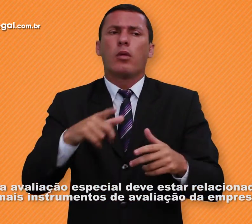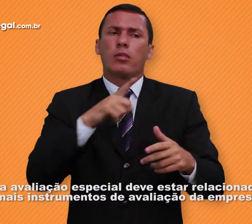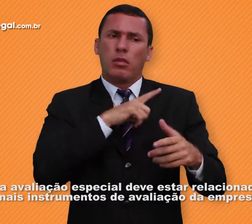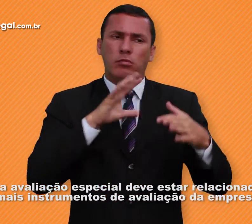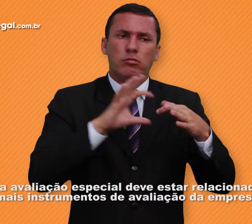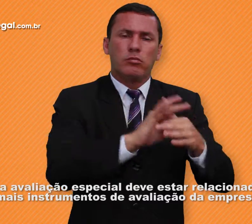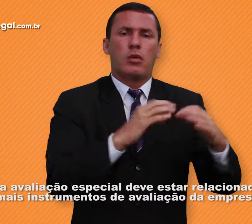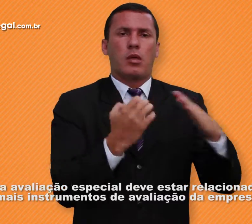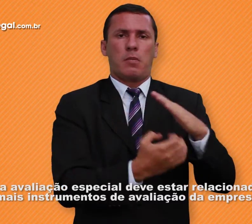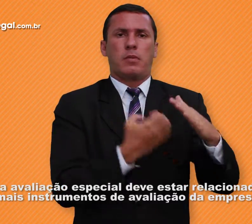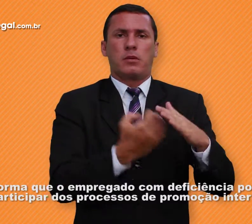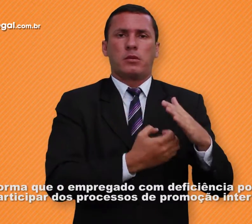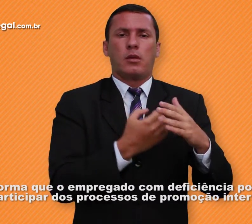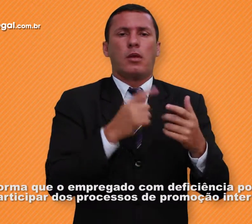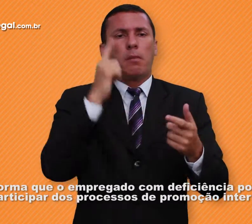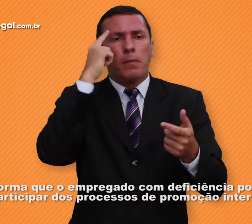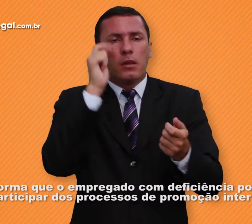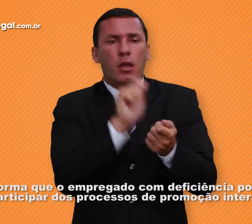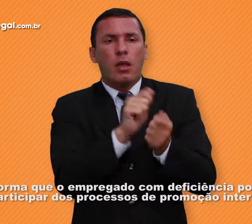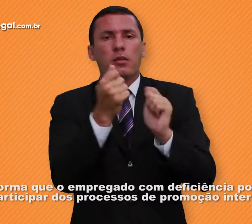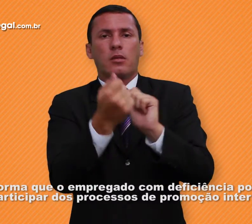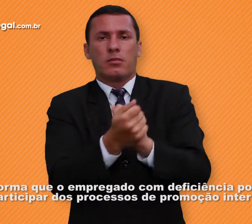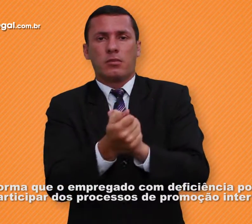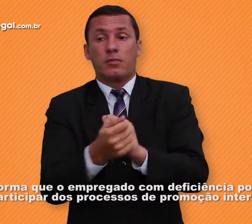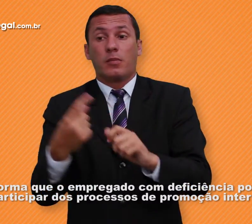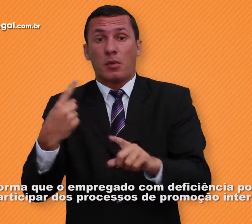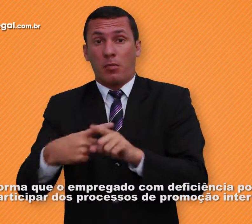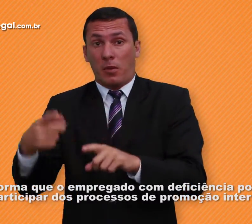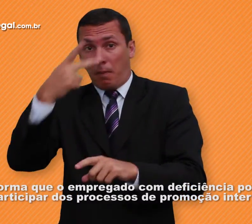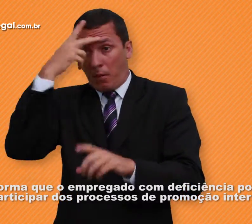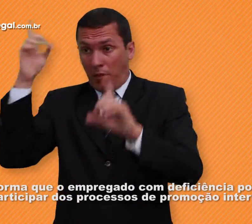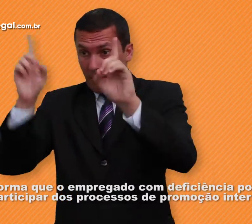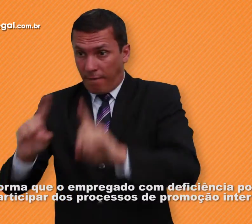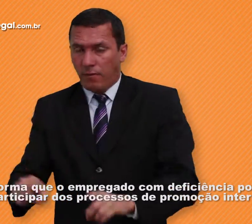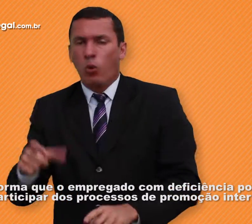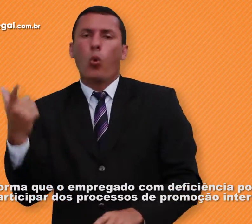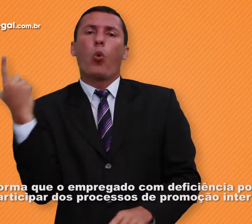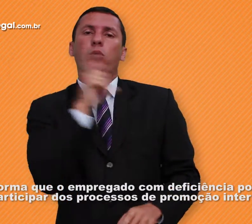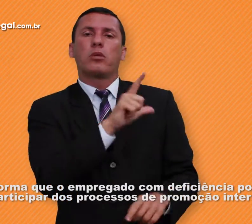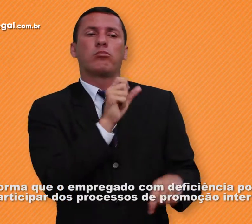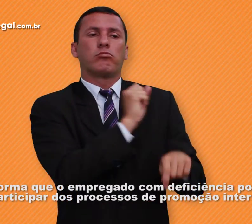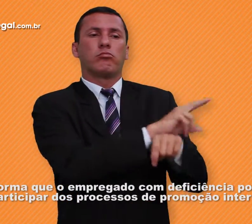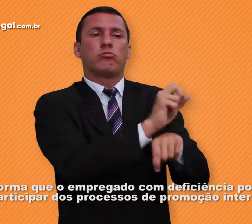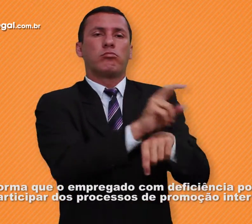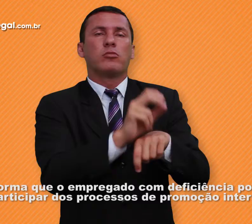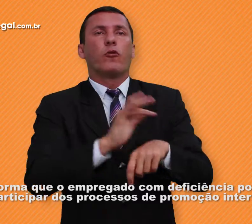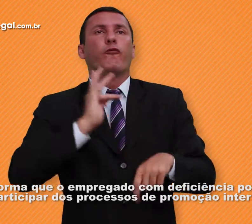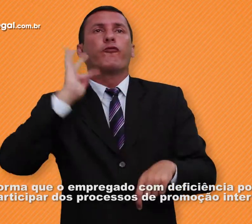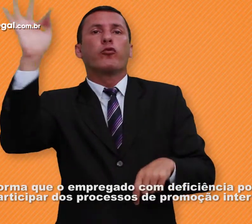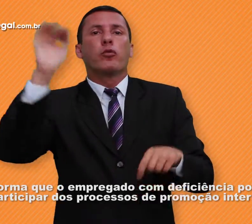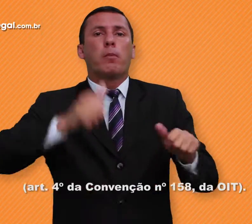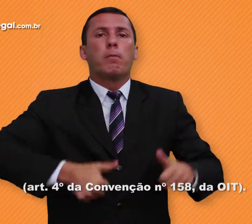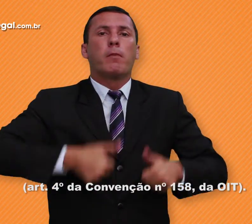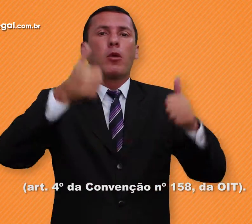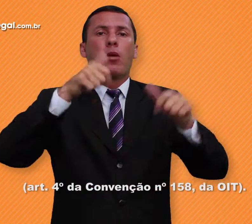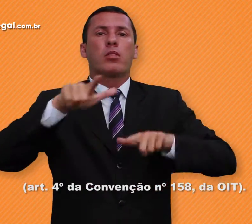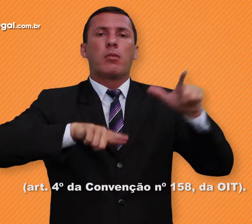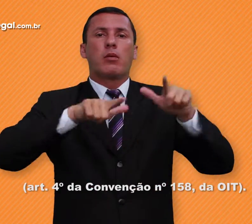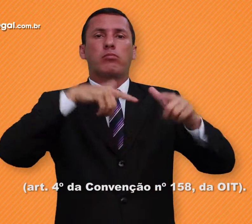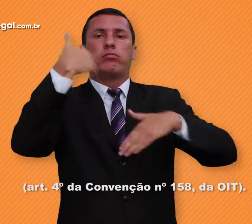de avaliação da empresa, de forma que o empregado com deficiência possa participar dos processos de promoção internos. Artigo 4º